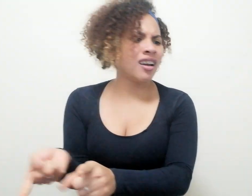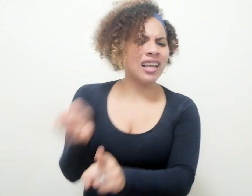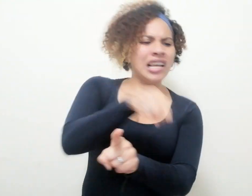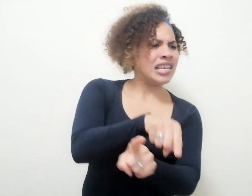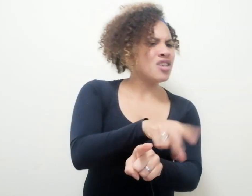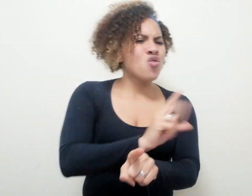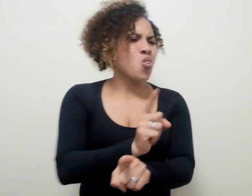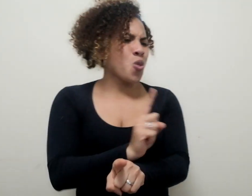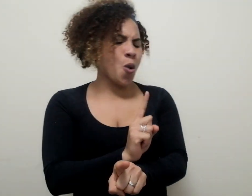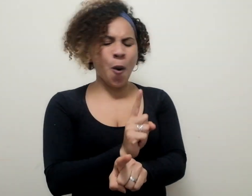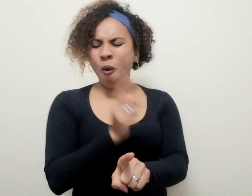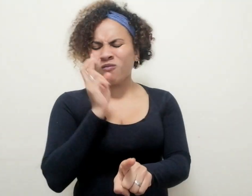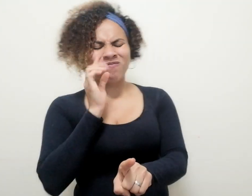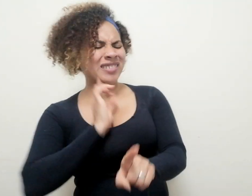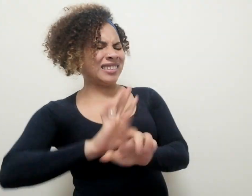mismo tiempo se nos hace extraño.